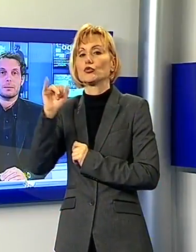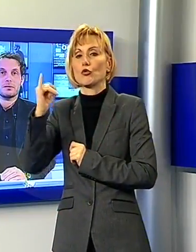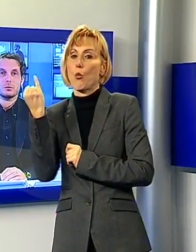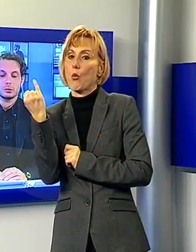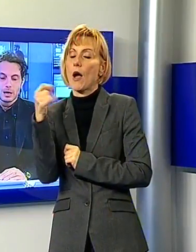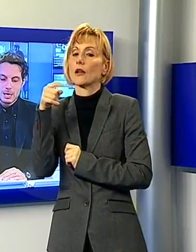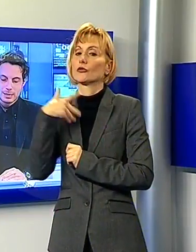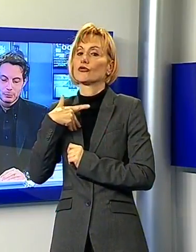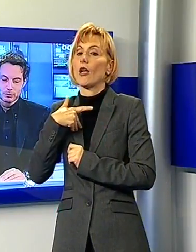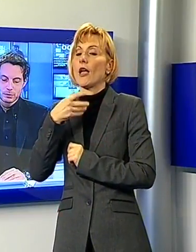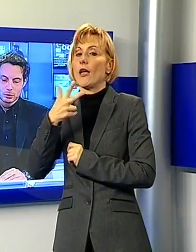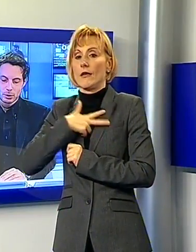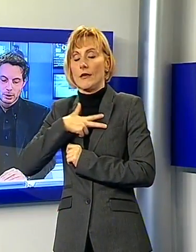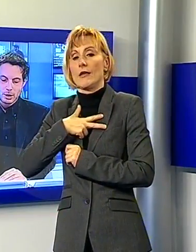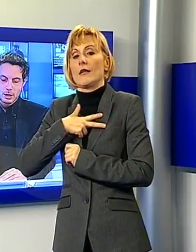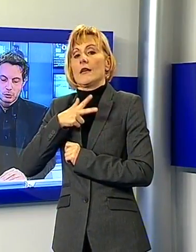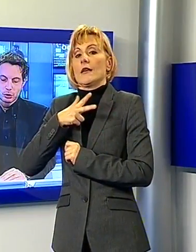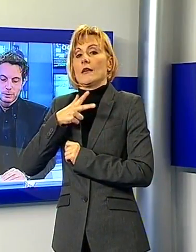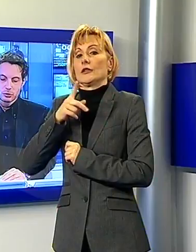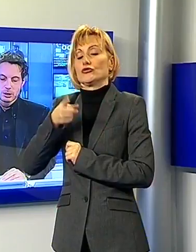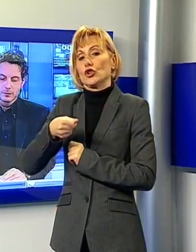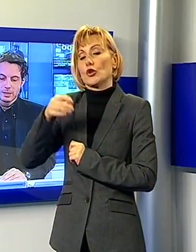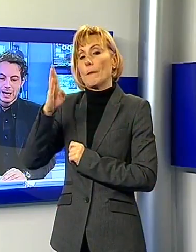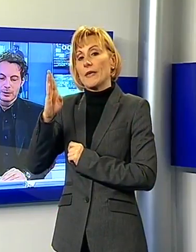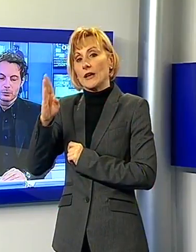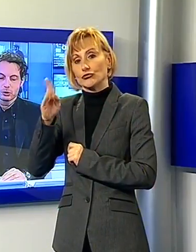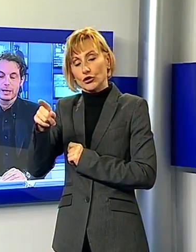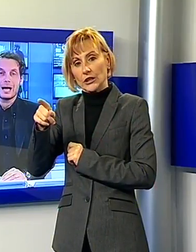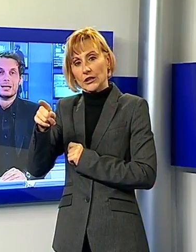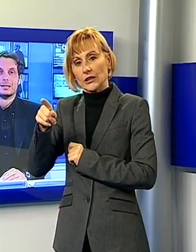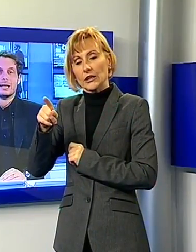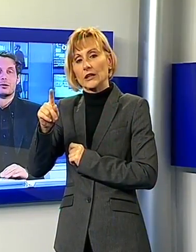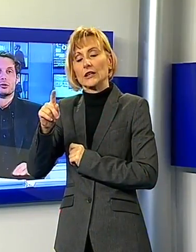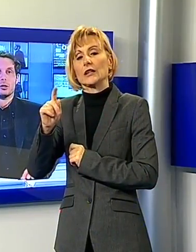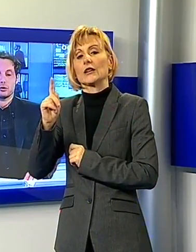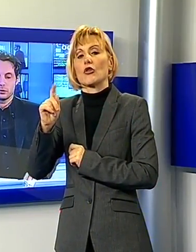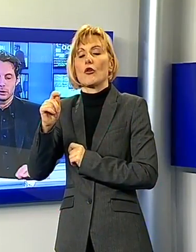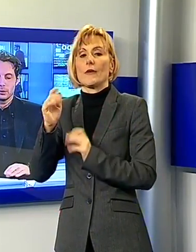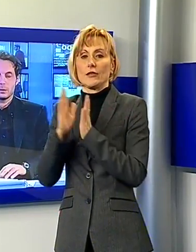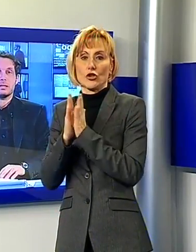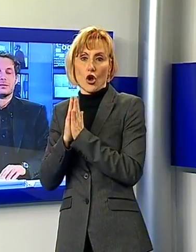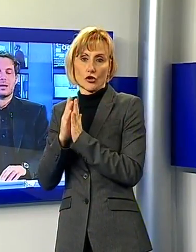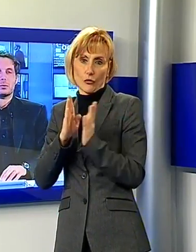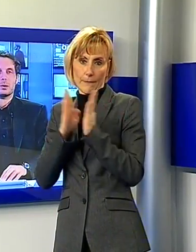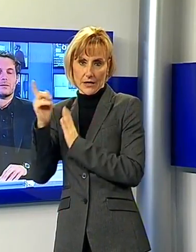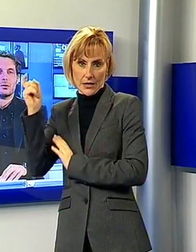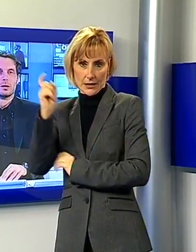preseduta da Monsignor Gino Biagini vicario generale dell'Arcidiocesi di Pisa dunque davvero una